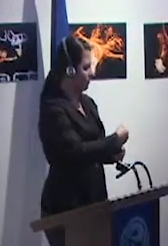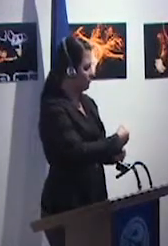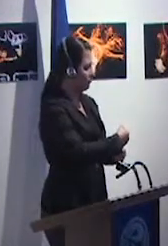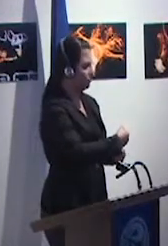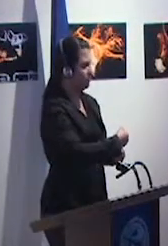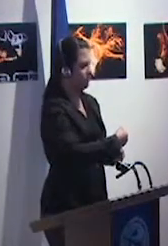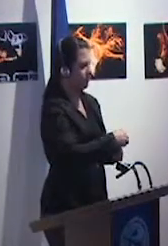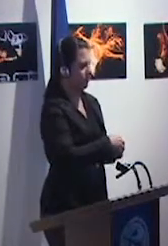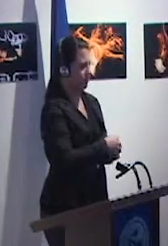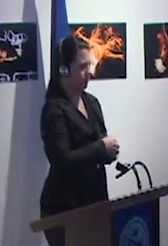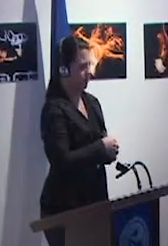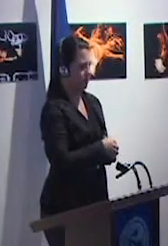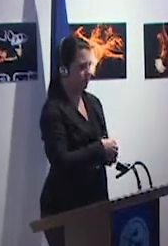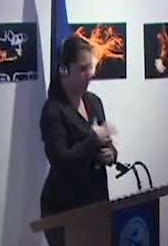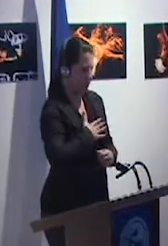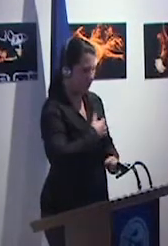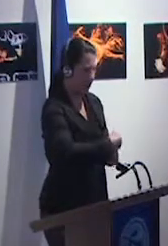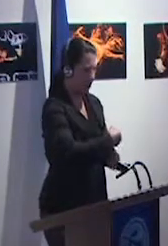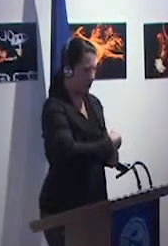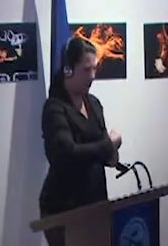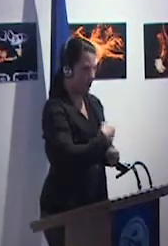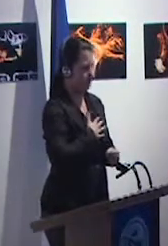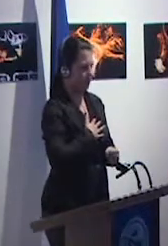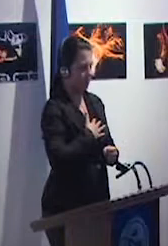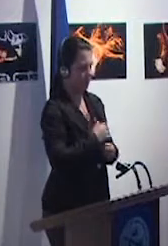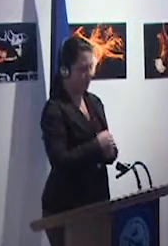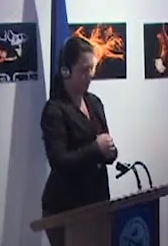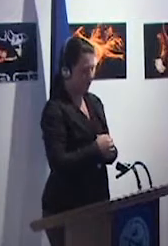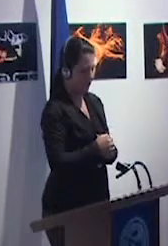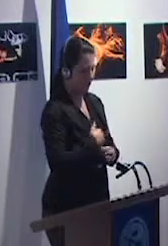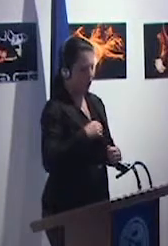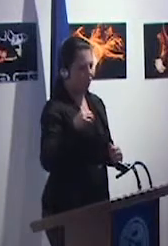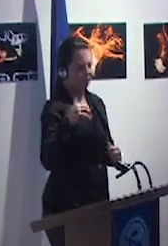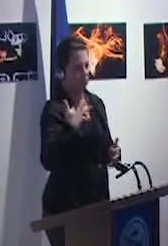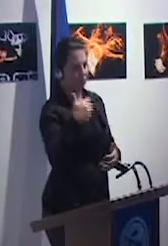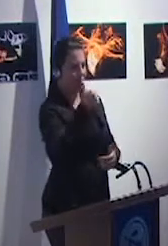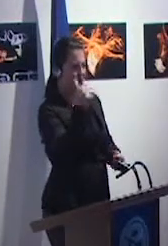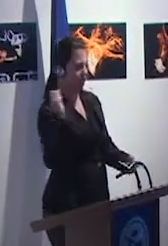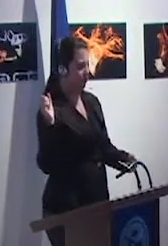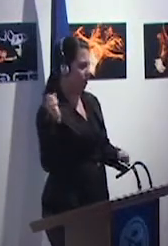une dizaine d'années sur la question de l'école inclusive.